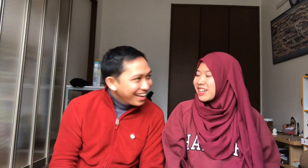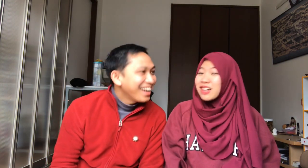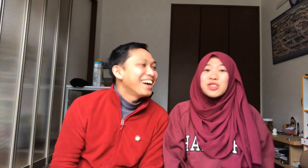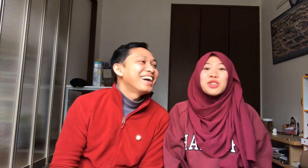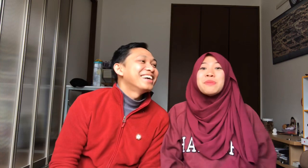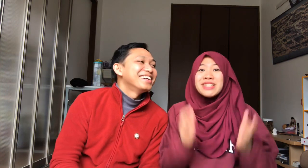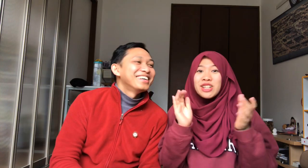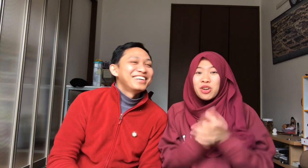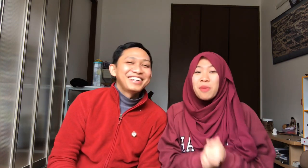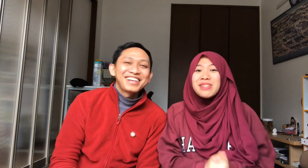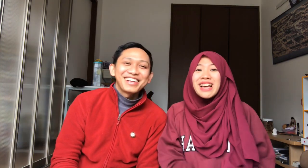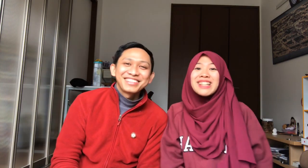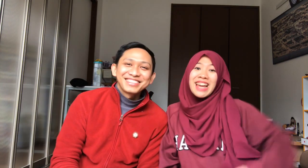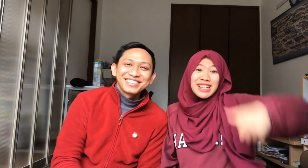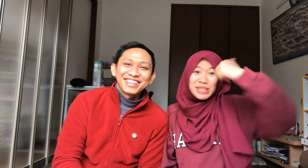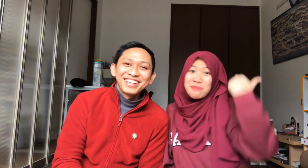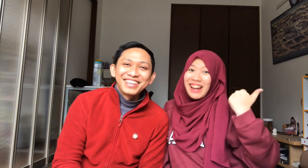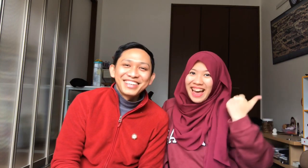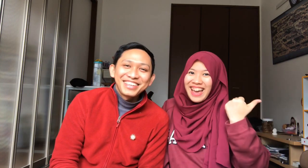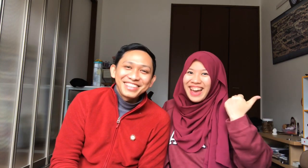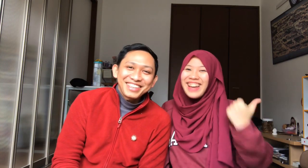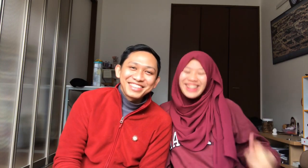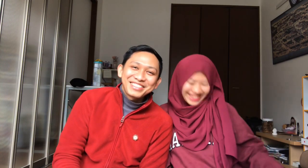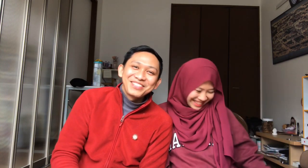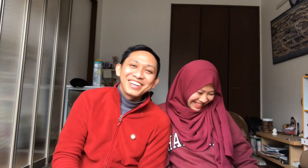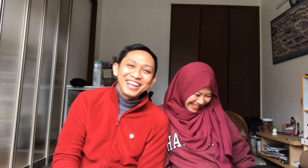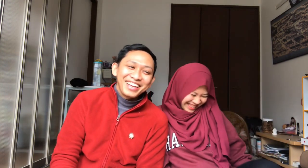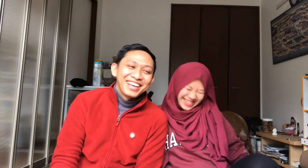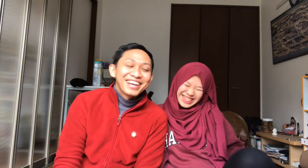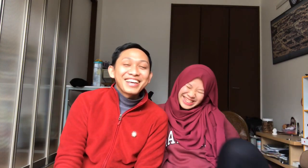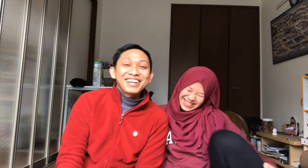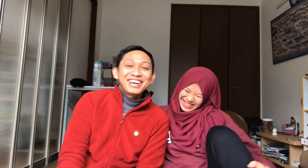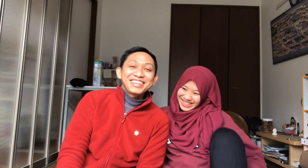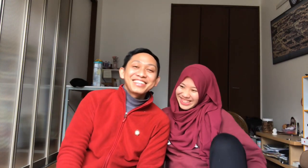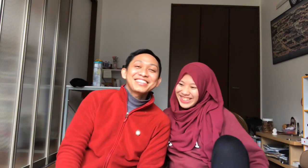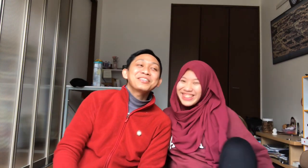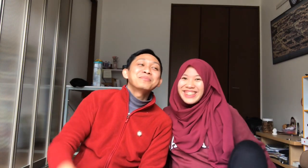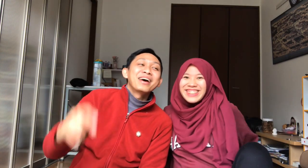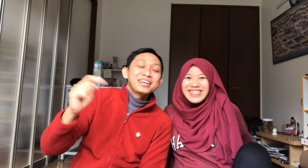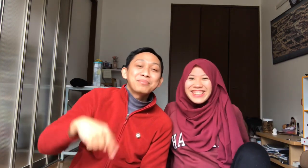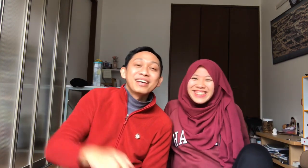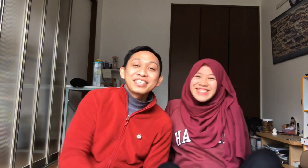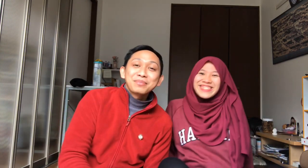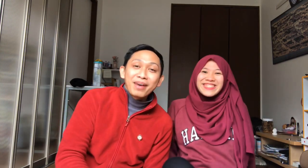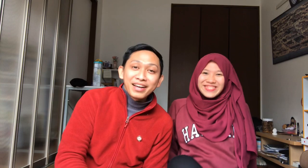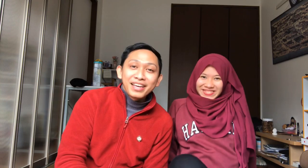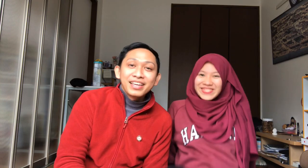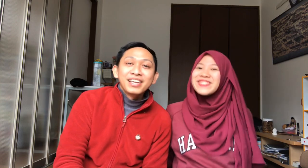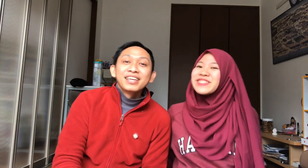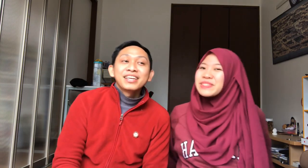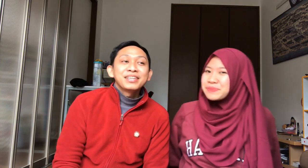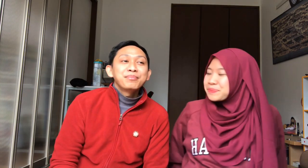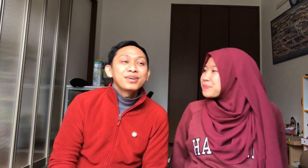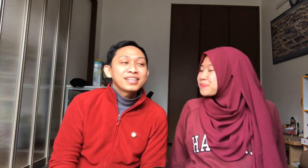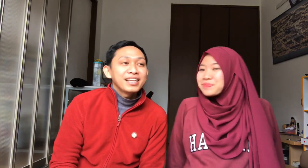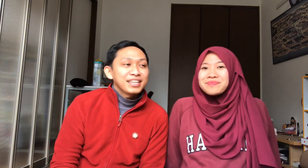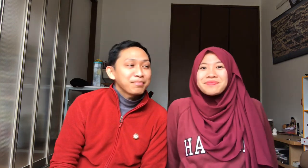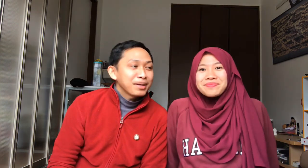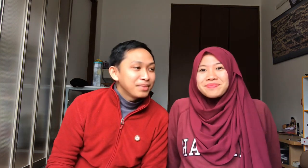Untuk bis Indo bisa ke channel sebelah Channel sebelah Karena hari ini kita membahas bahasa Jepang ya Jadi buat kalian yang ingin